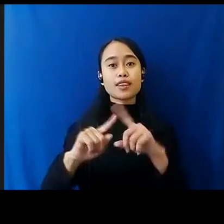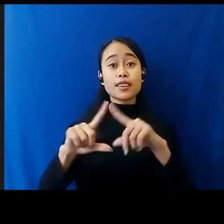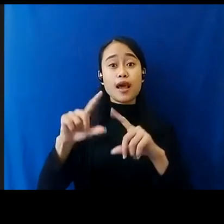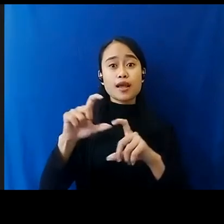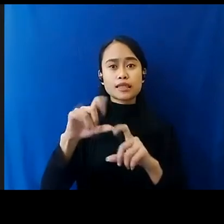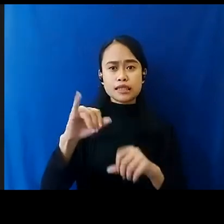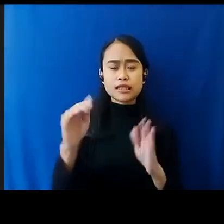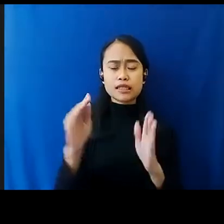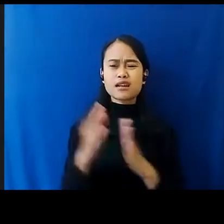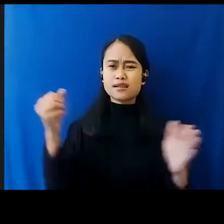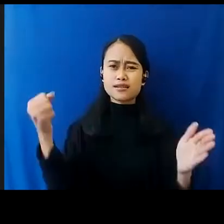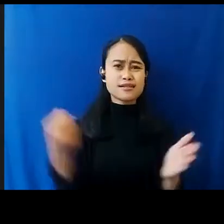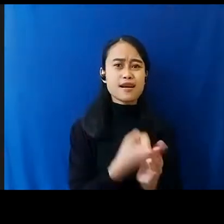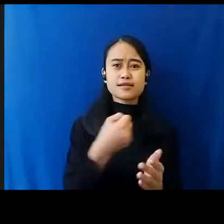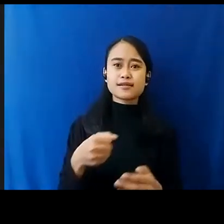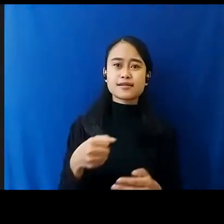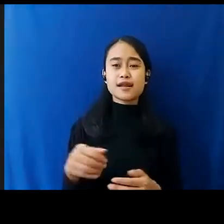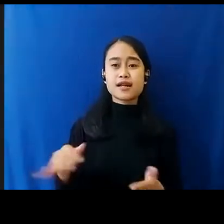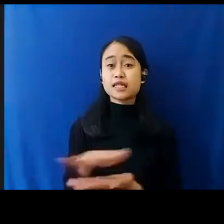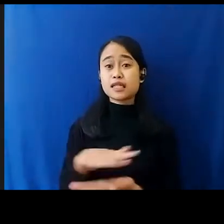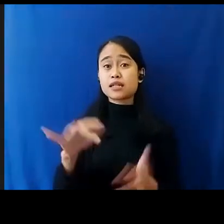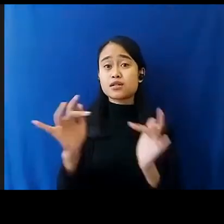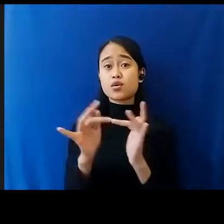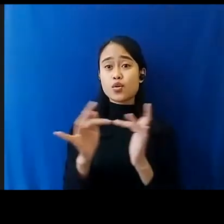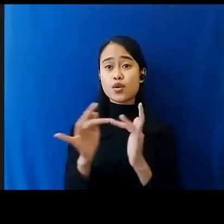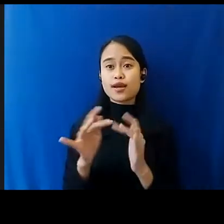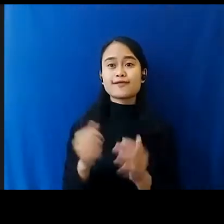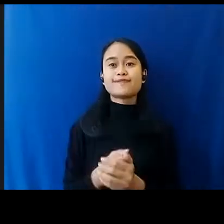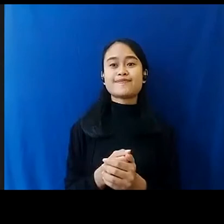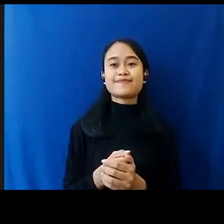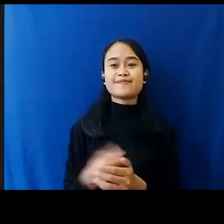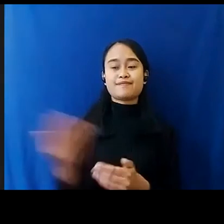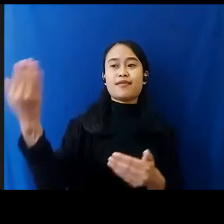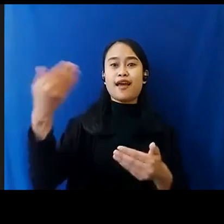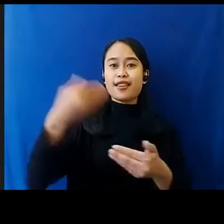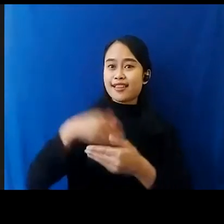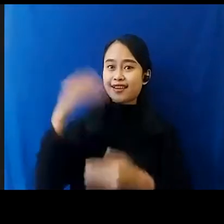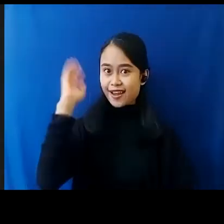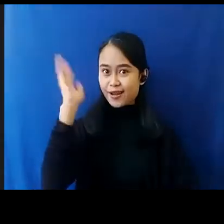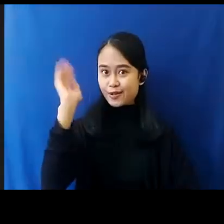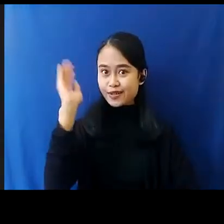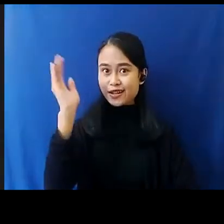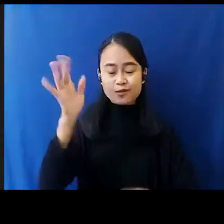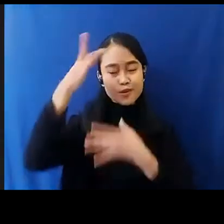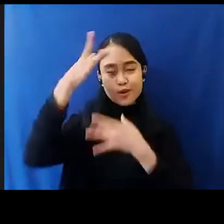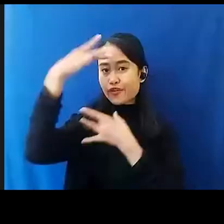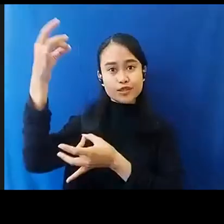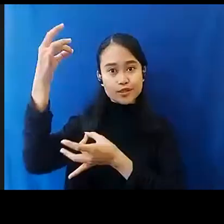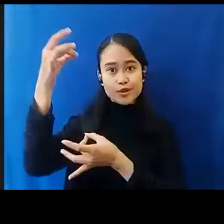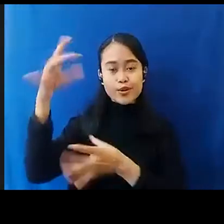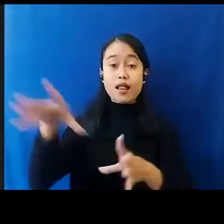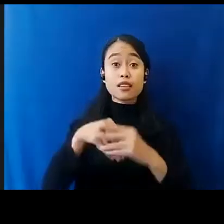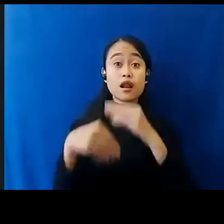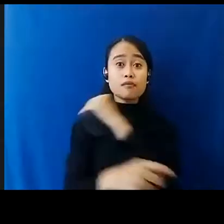Berbasis Online Tentunya Akan Menghadirkan Narasumber Narasumber Yang Kompeten Baik Dari Dalam Negeri